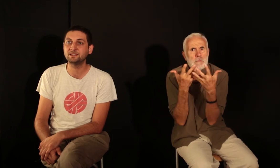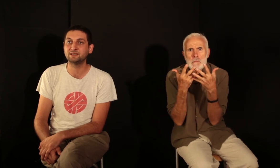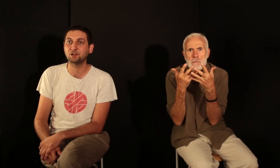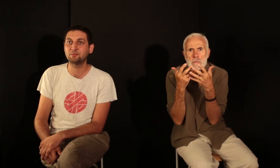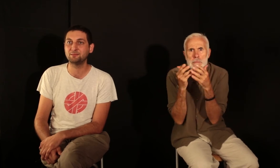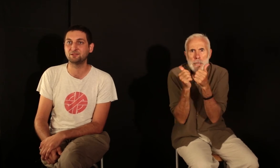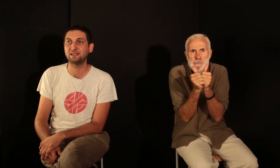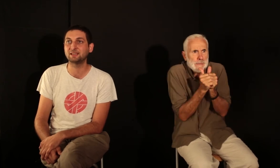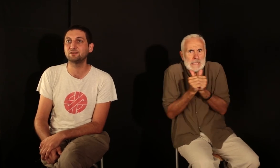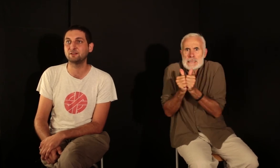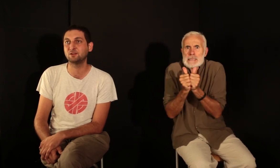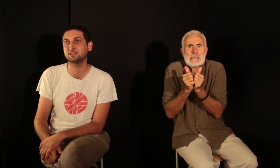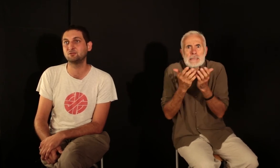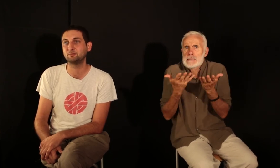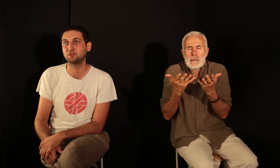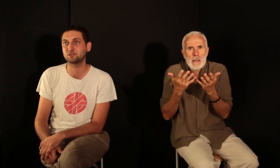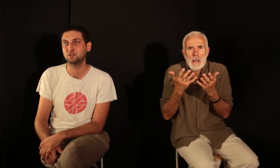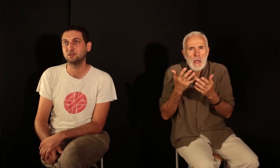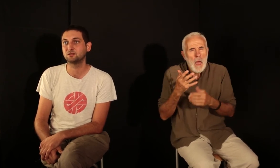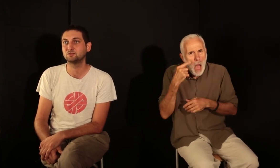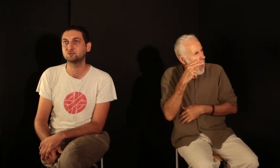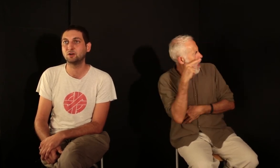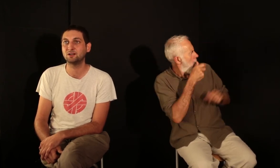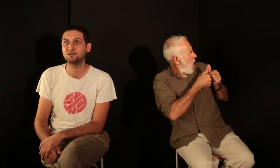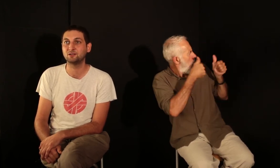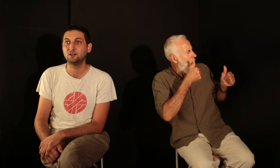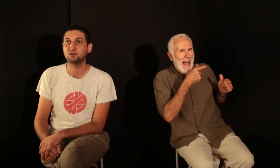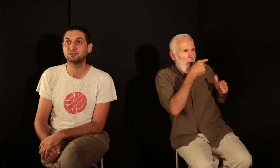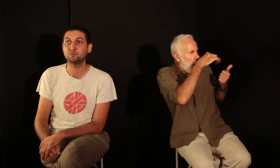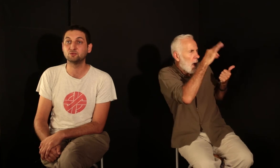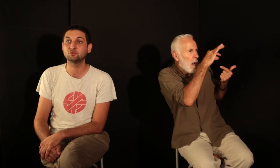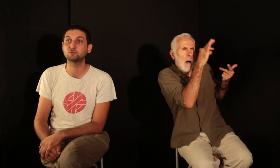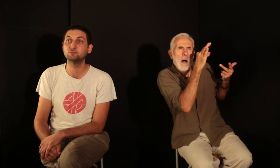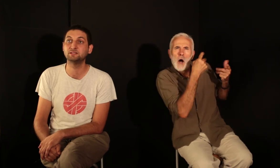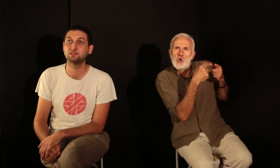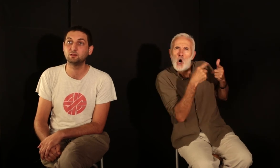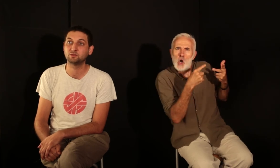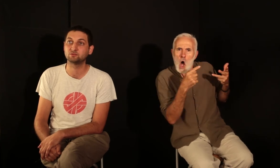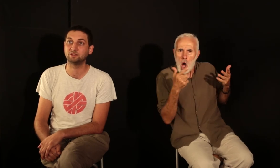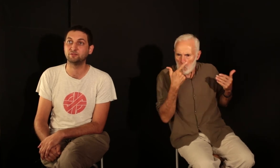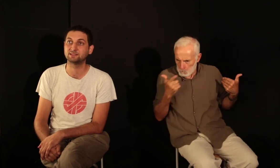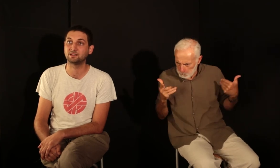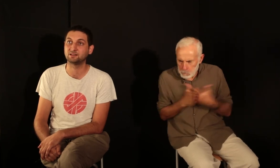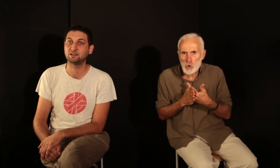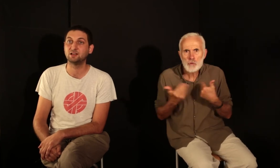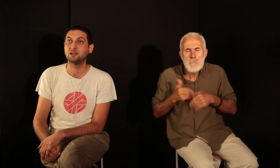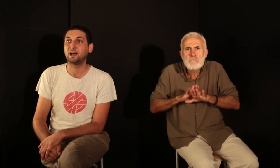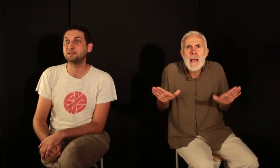est quand même d'arriver à voir ce qui nous rapproche, que ce soit en termes de ce qu subit, puisqu'on est face à des